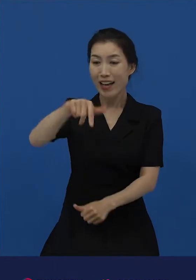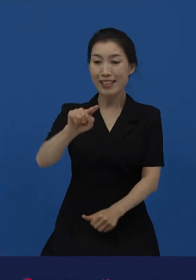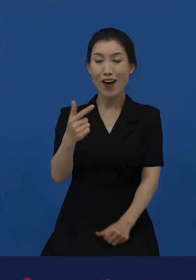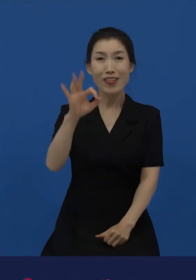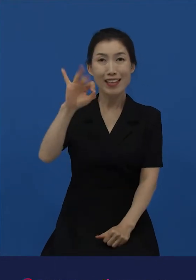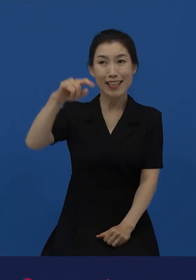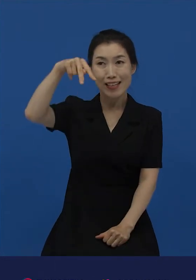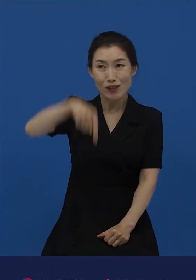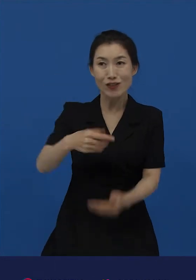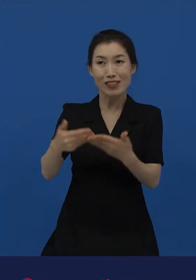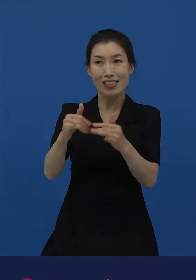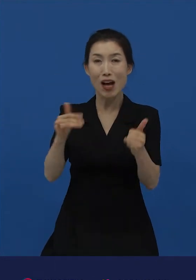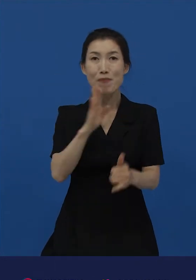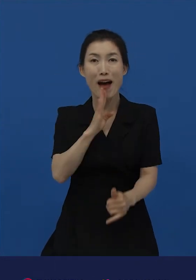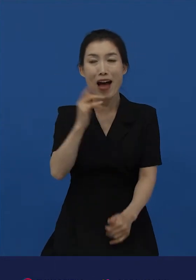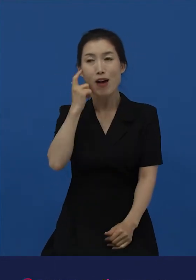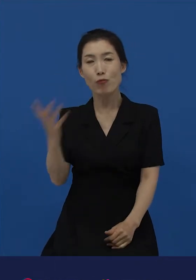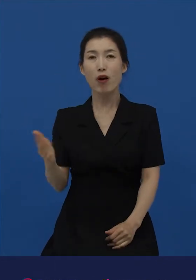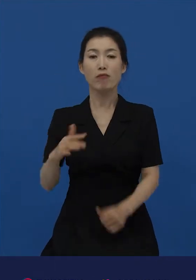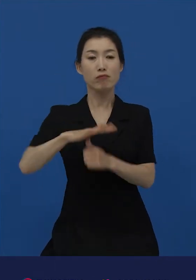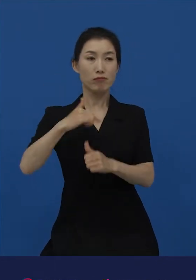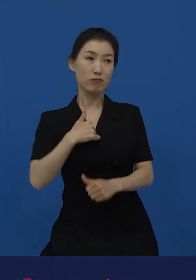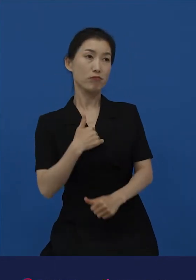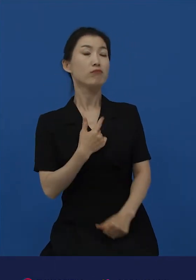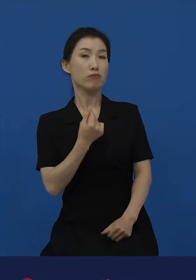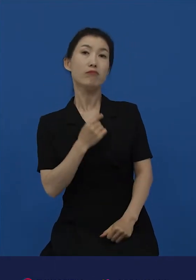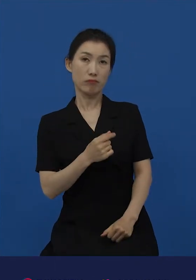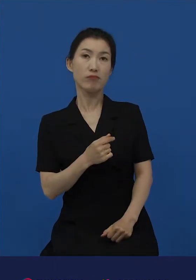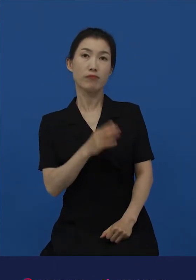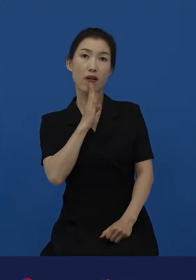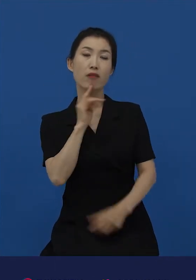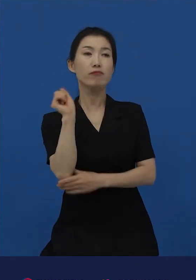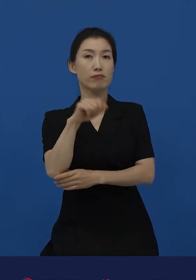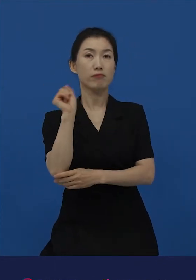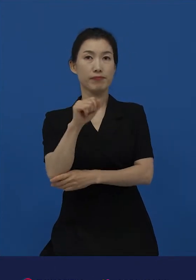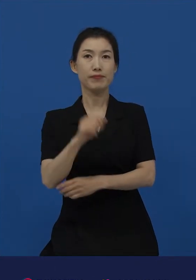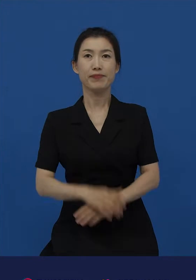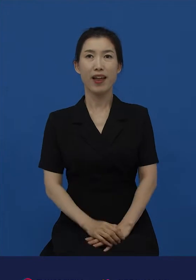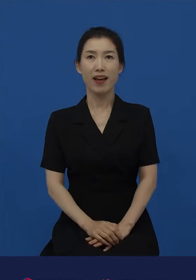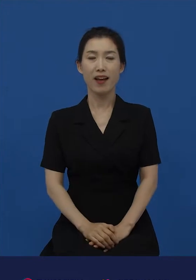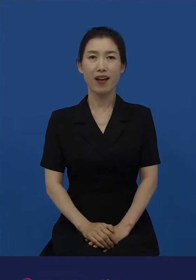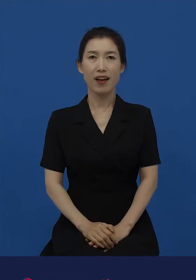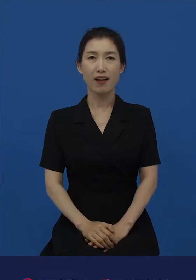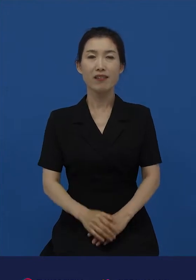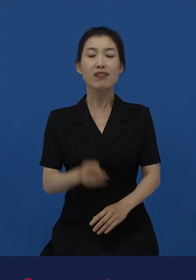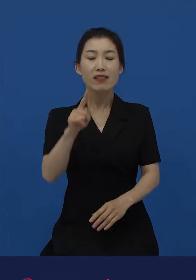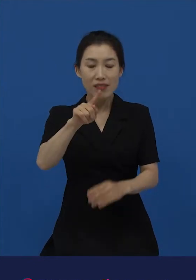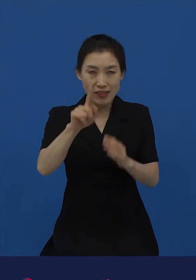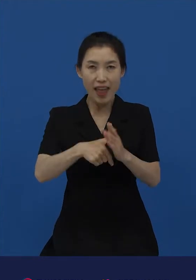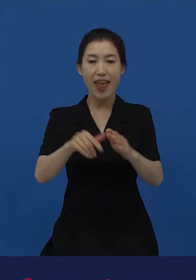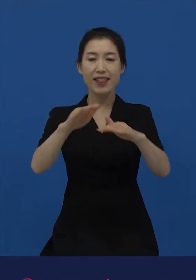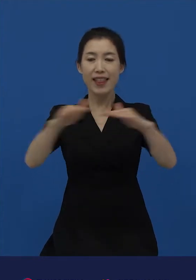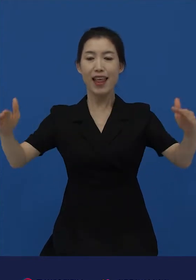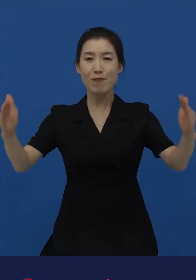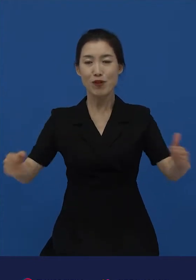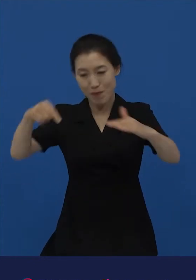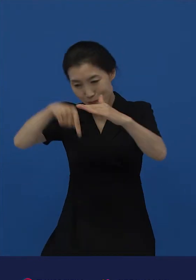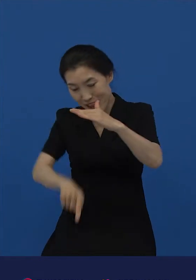확인합니다. 아이는 그렇다고 고개를 끄덕입니다. 그때 탁자 아래 숨어있던 전 이수 작가의